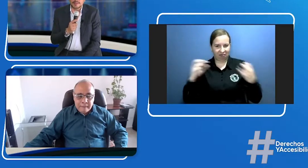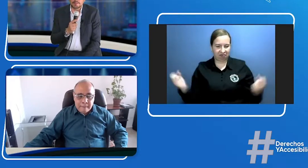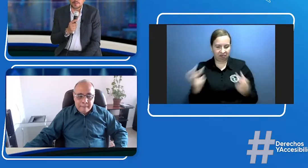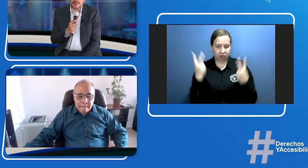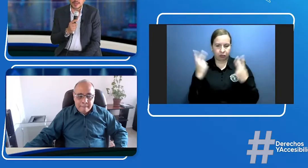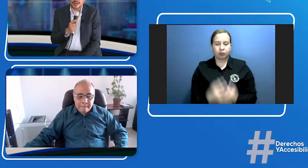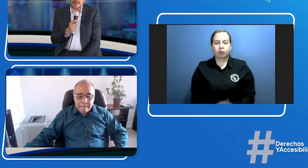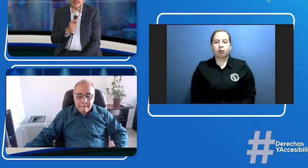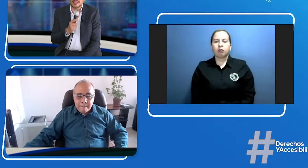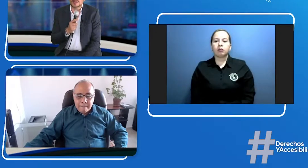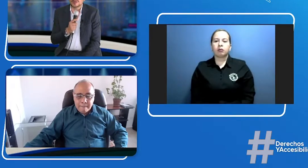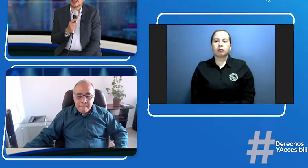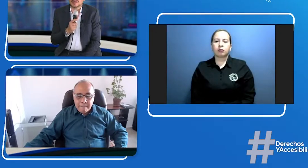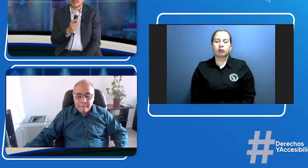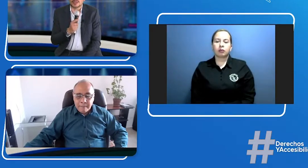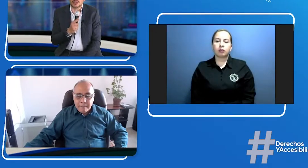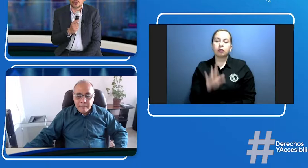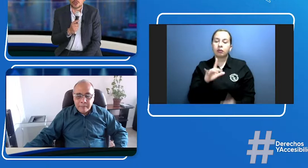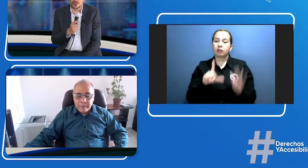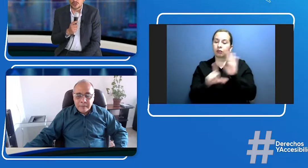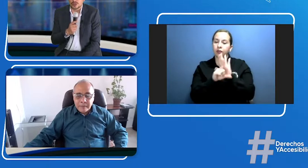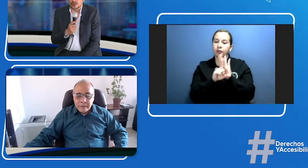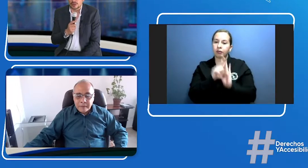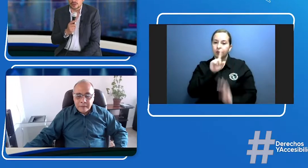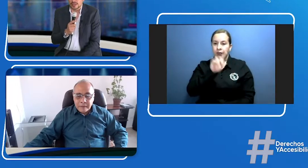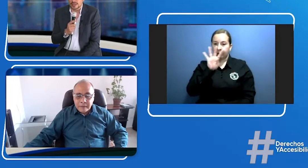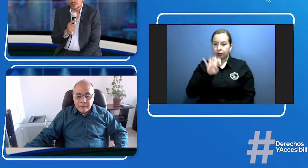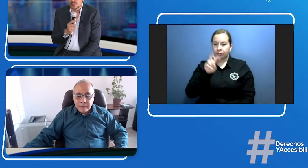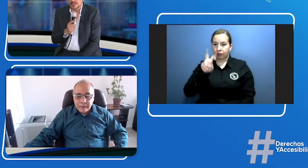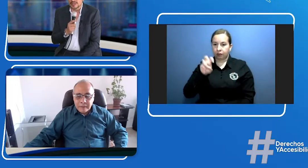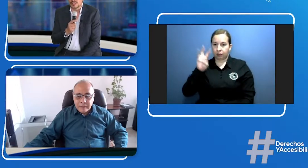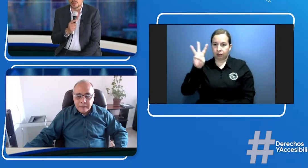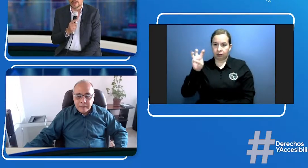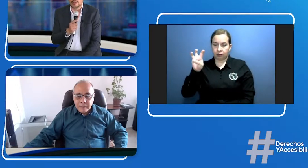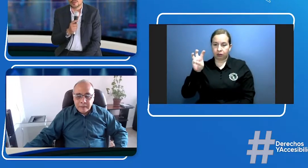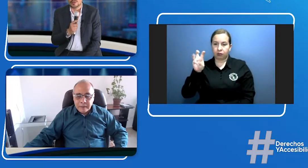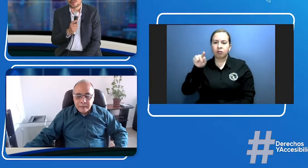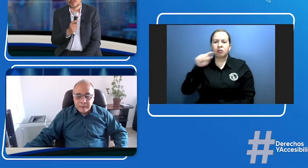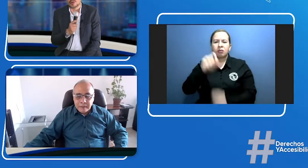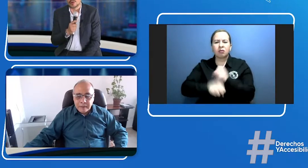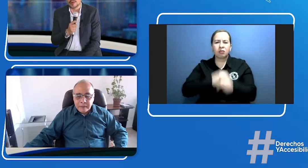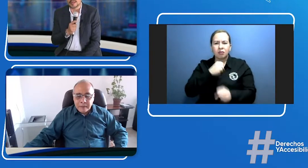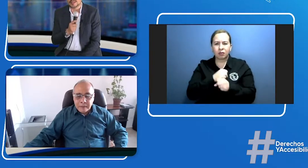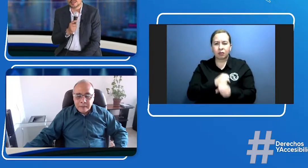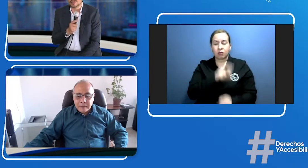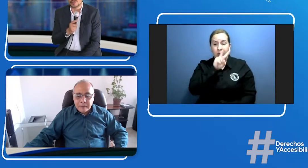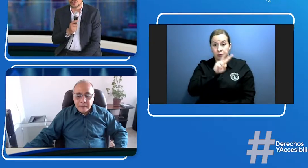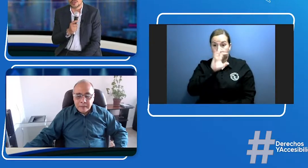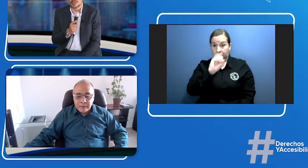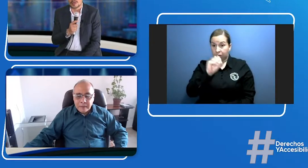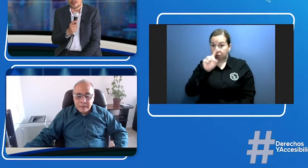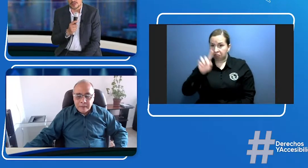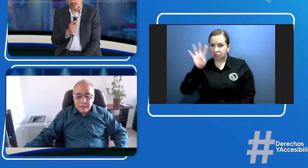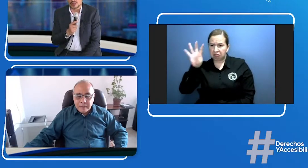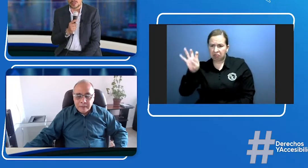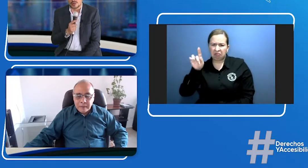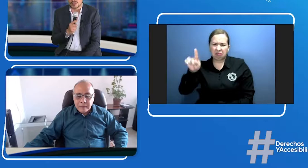La ley 1978 del año 2019 modificó varias de las funciones de la Comisión de Regulación